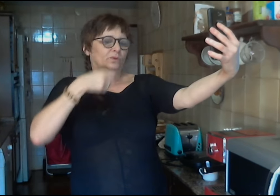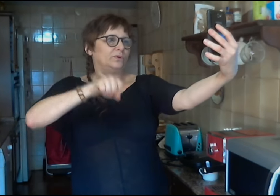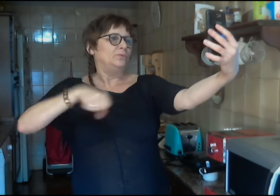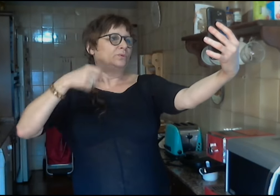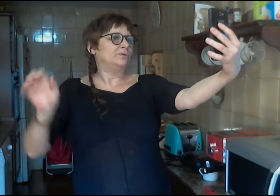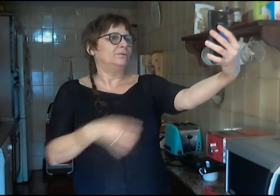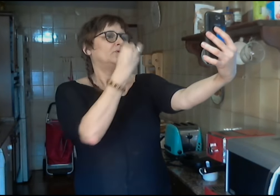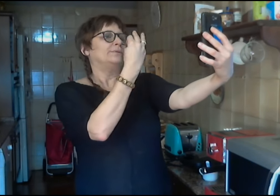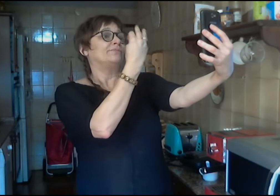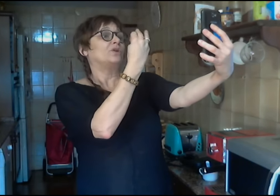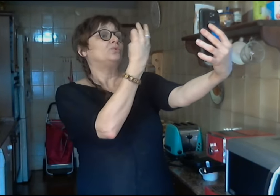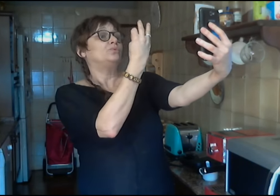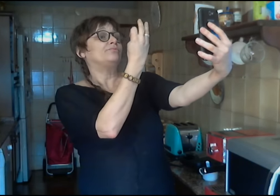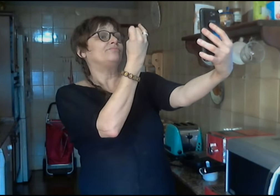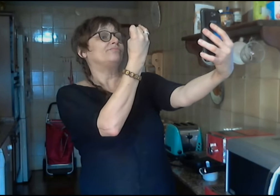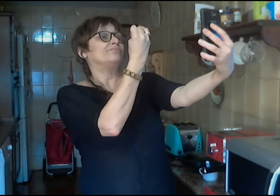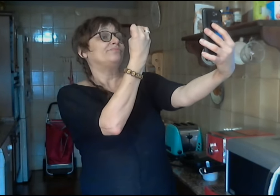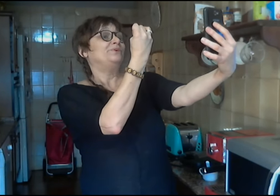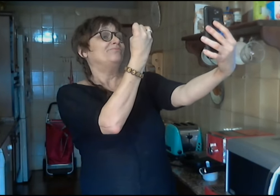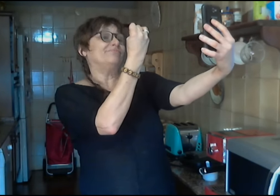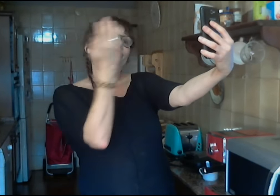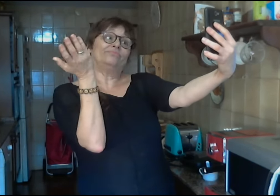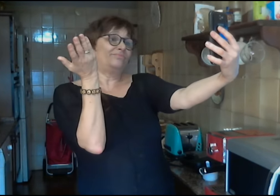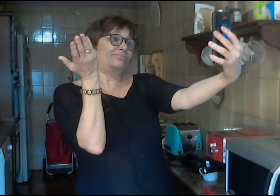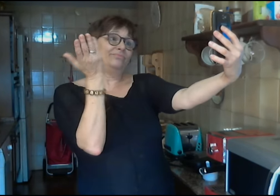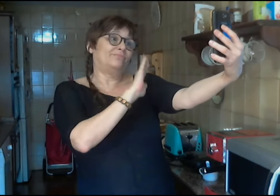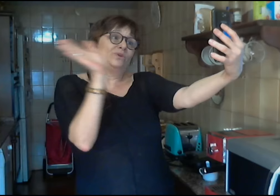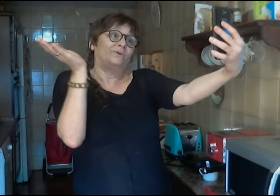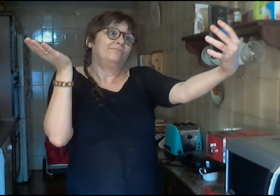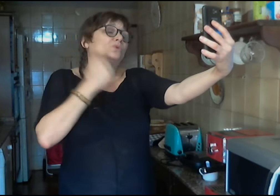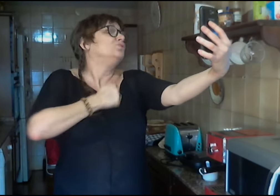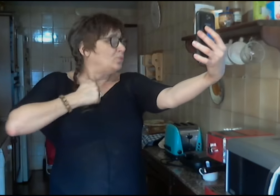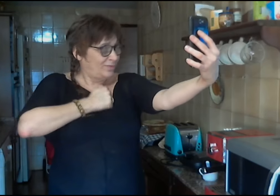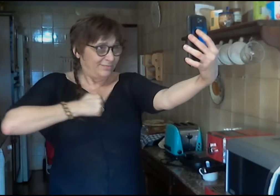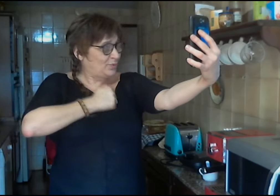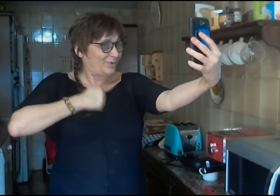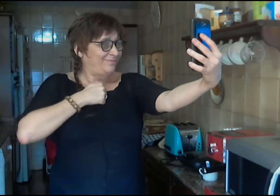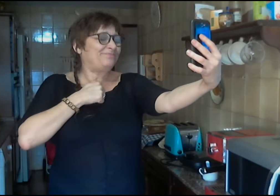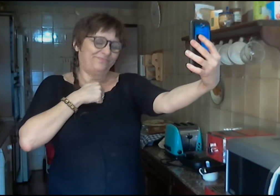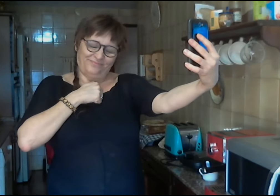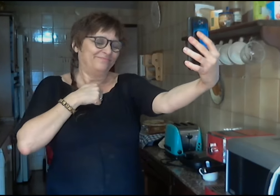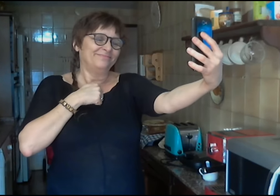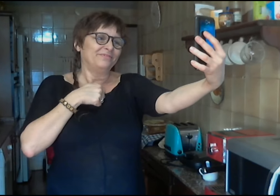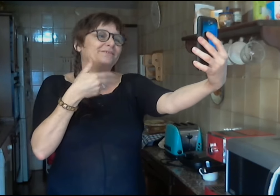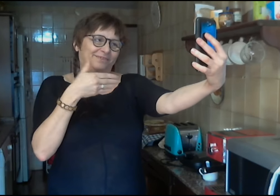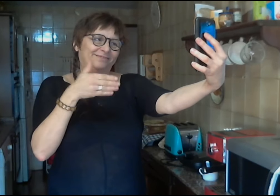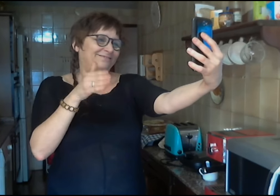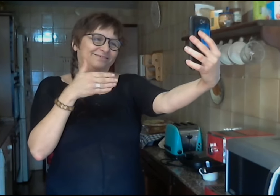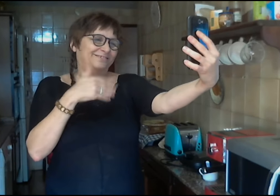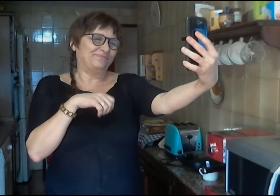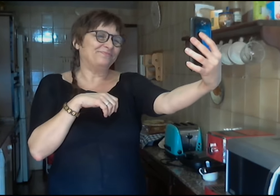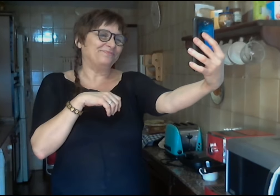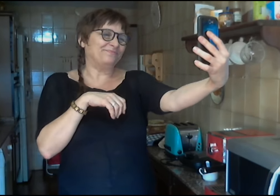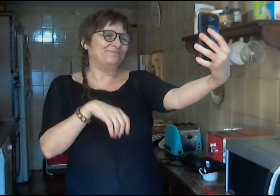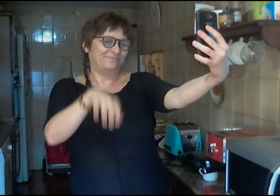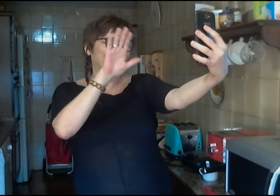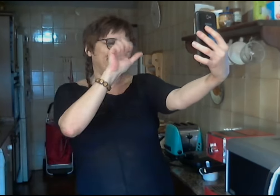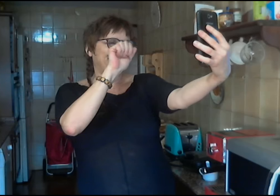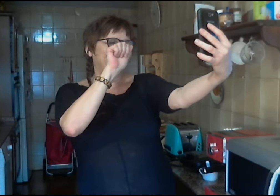Muy buenas tardes, este miércoles tenemos novedades en el tiempo. Más nubes en el 331 con algunas precipitaciones que en el área de desprecho están cobrando gran importancia. Esperamos esta tarde que